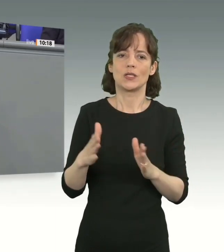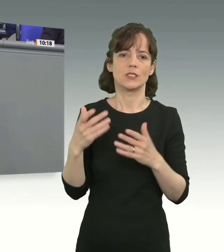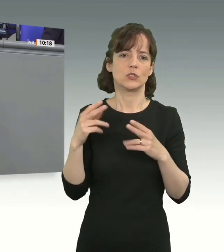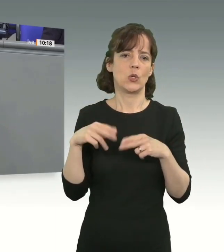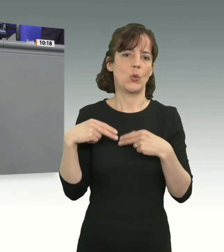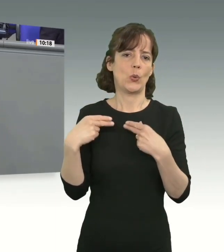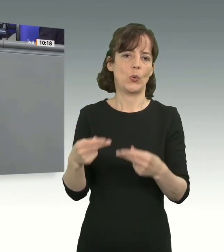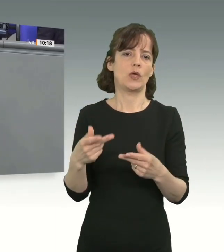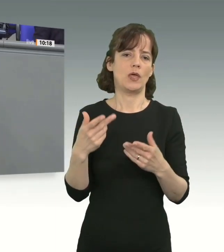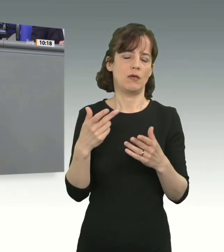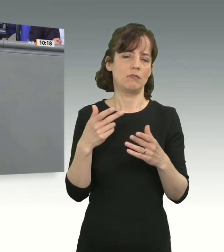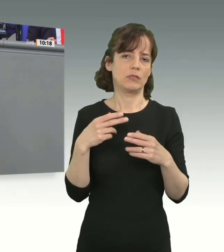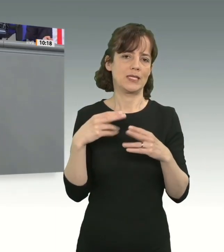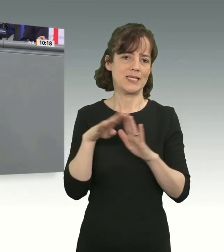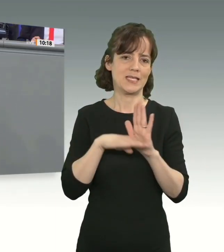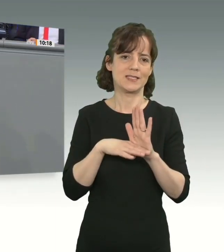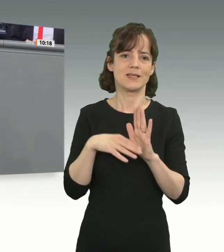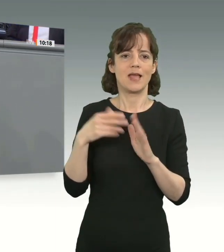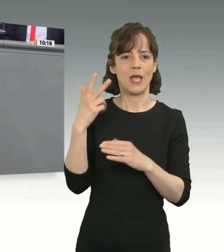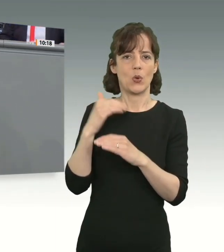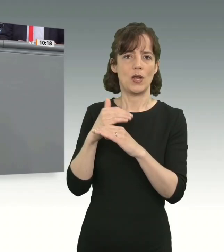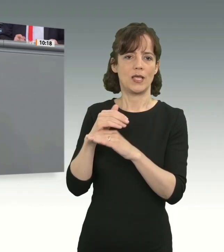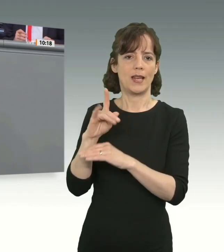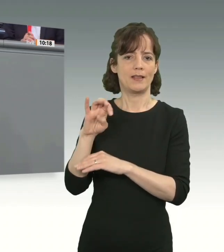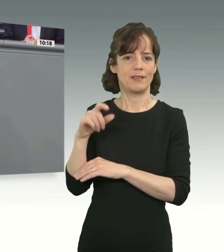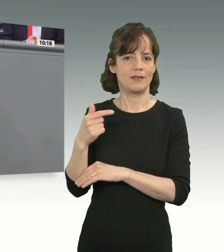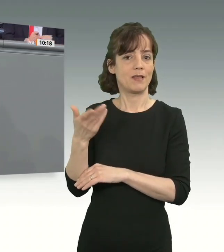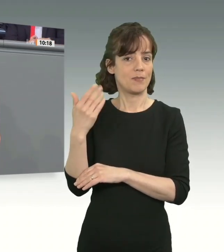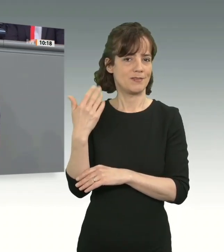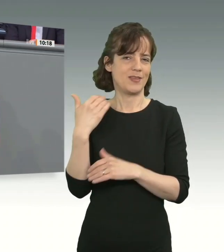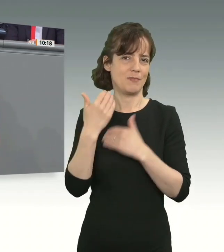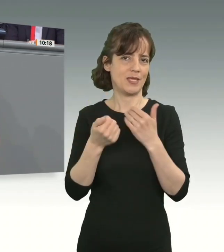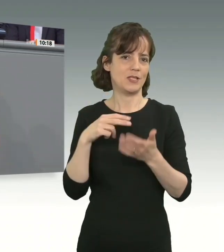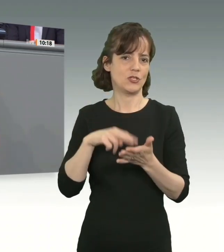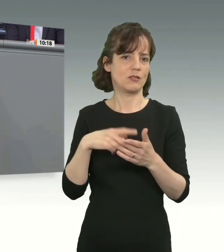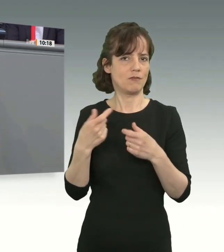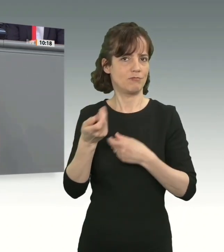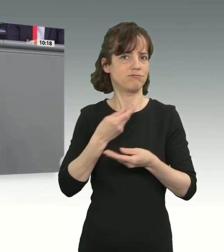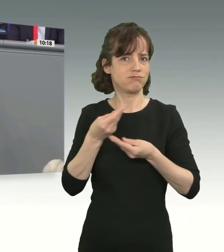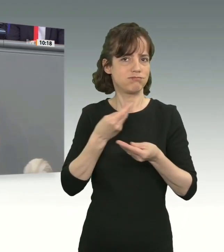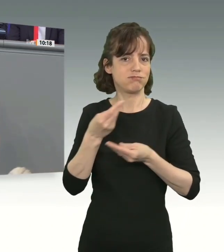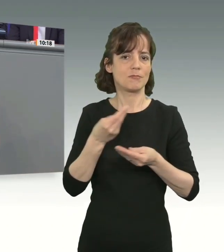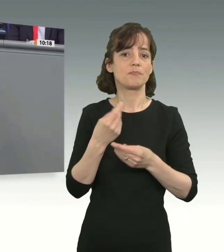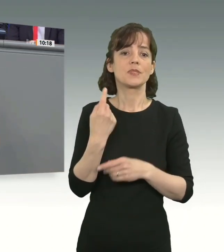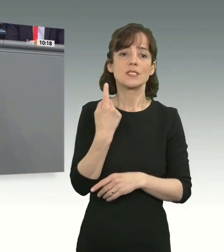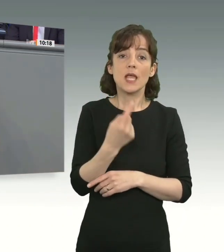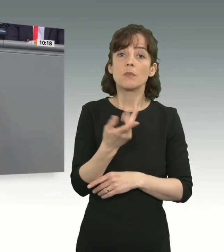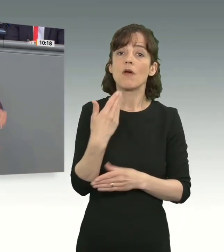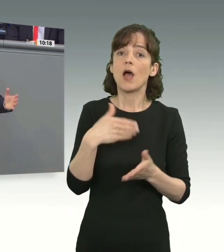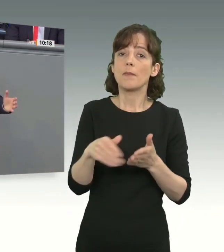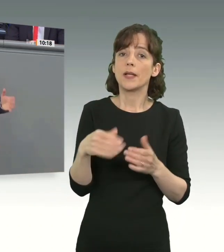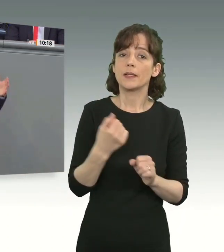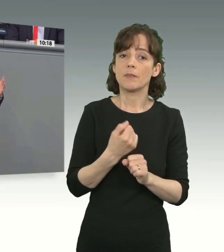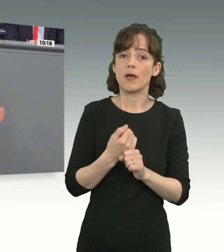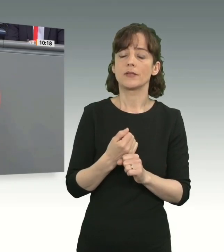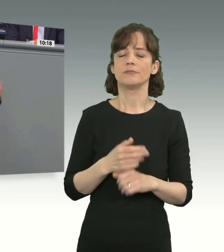Lind, wir haben es als Berichterstatter damals verhandelt, Sie haben die Verlängerung des Ausreisegewahrsams abgelehnt. Wir